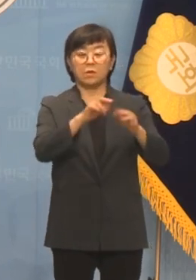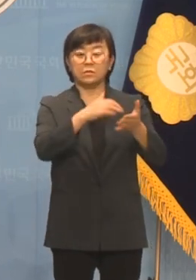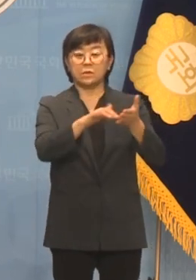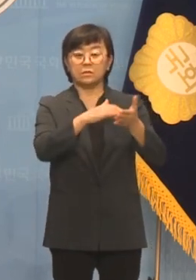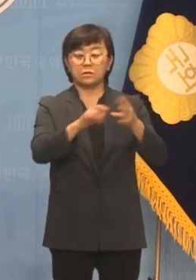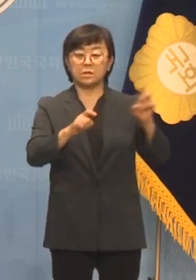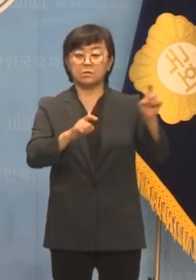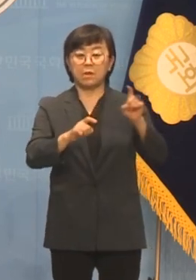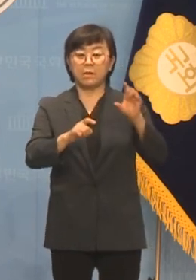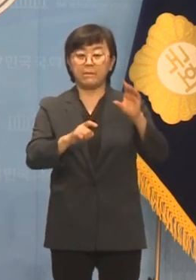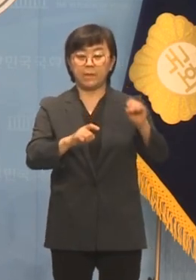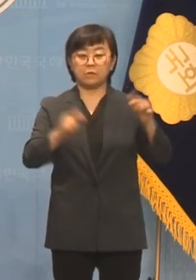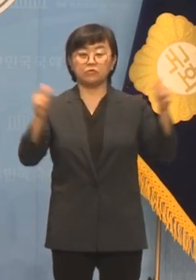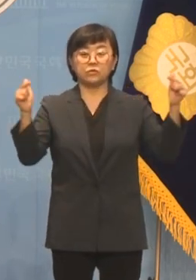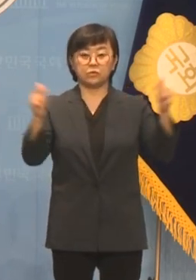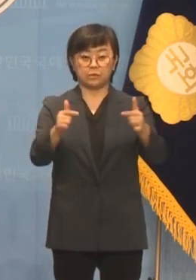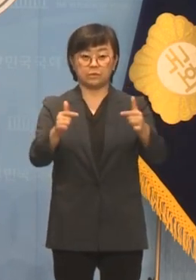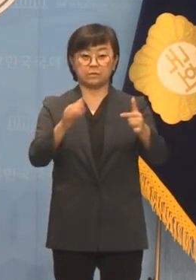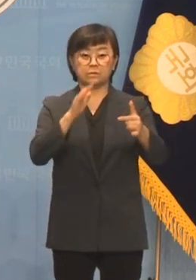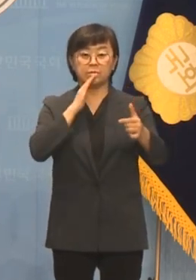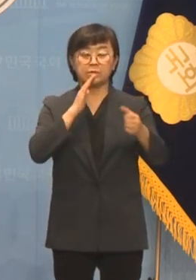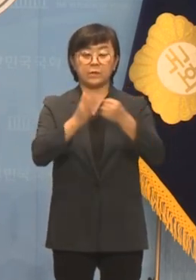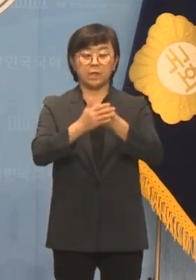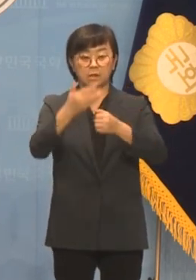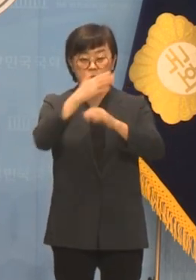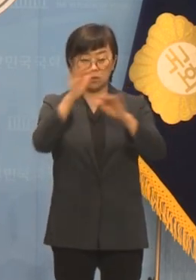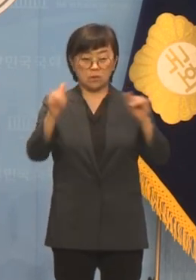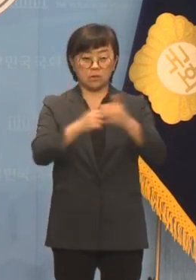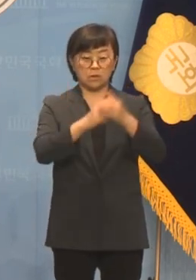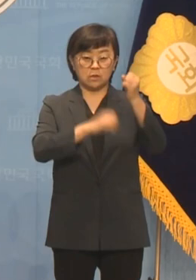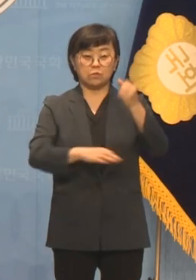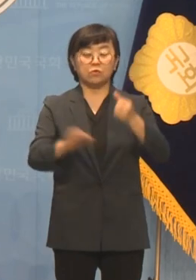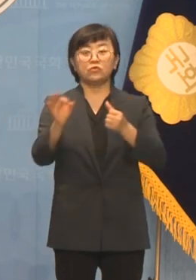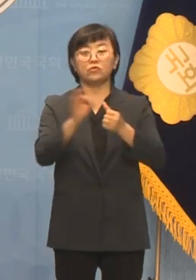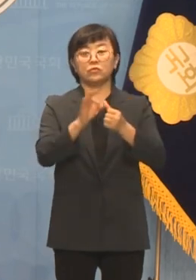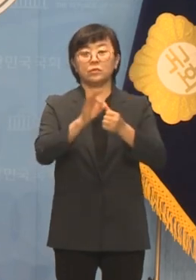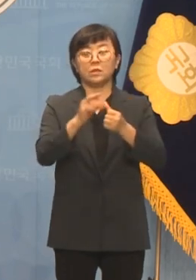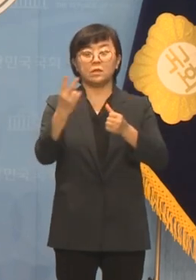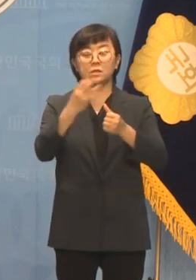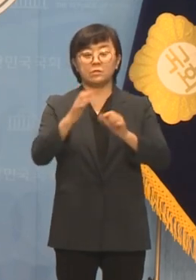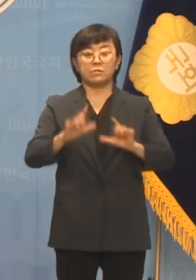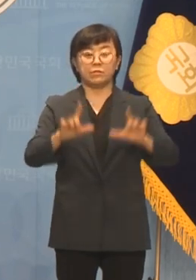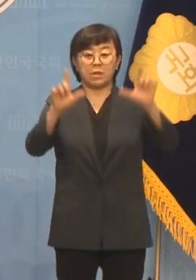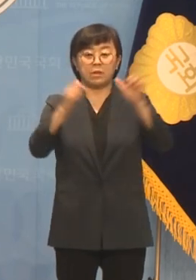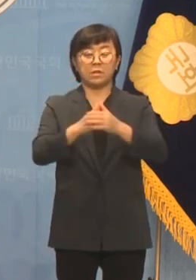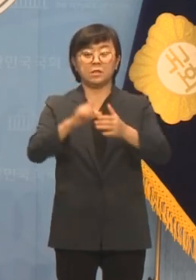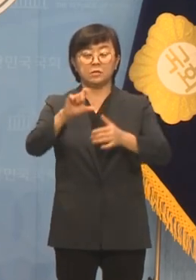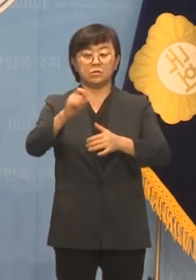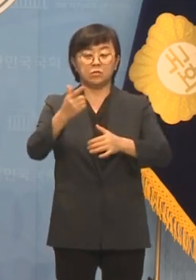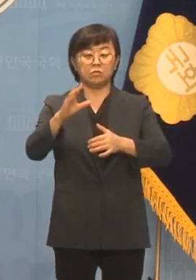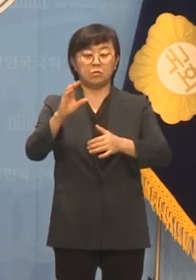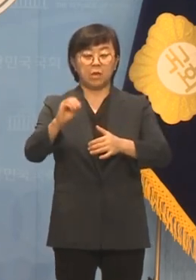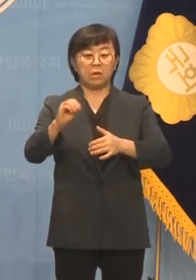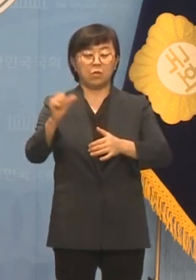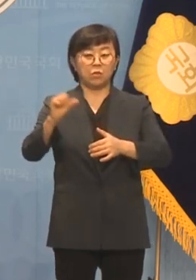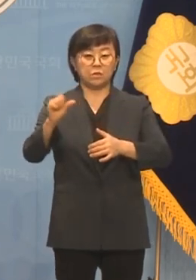약 10만 명 감소했고 청년 기초수급자도 2018년 16만 5